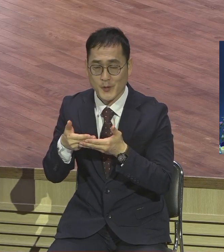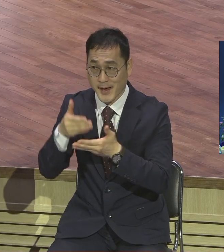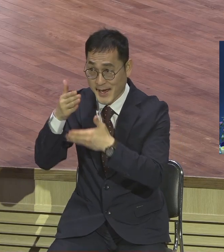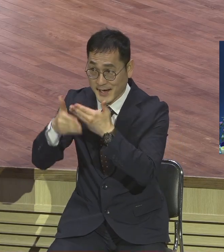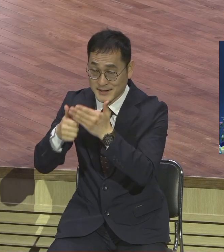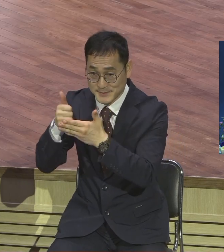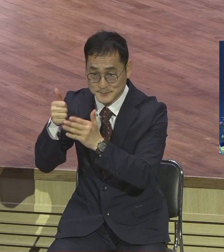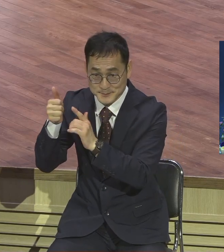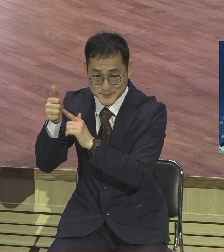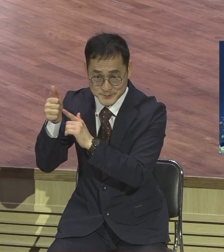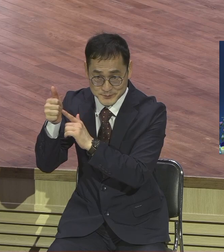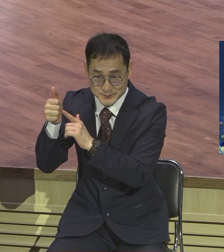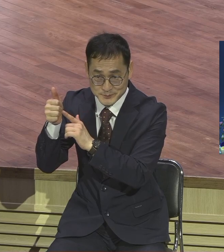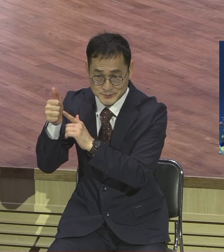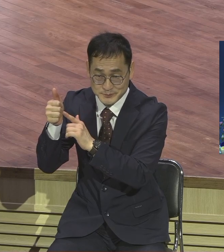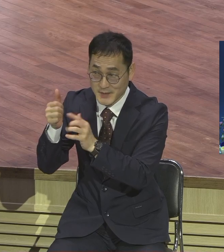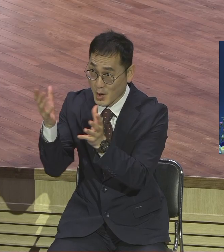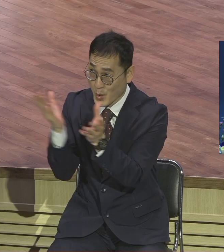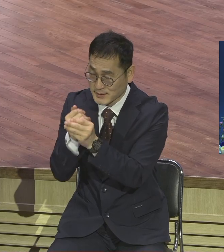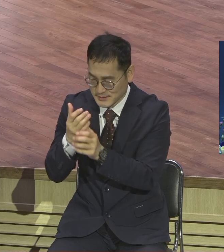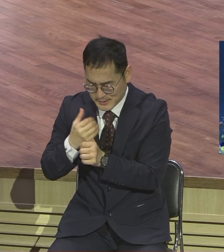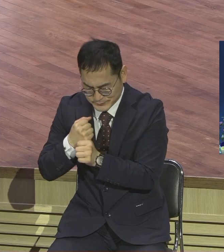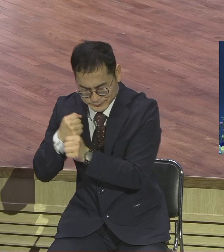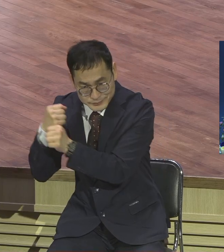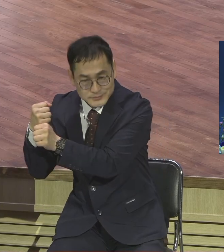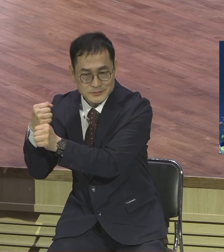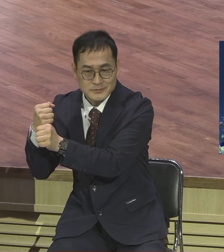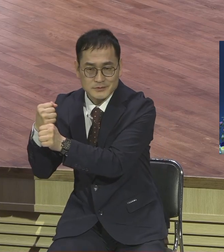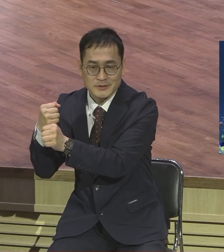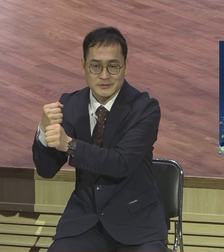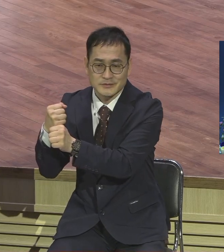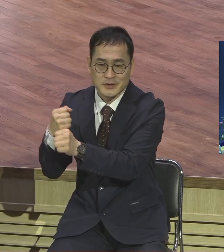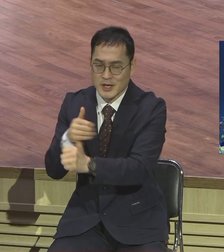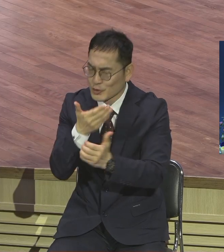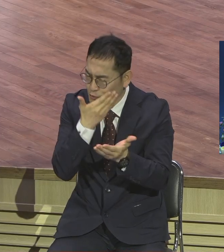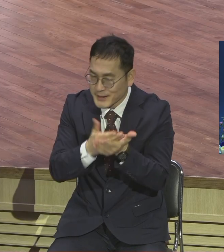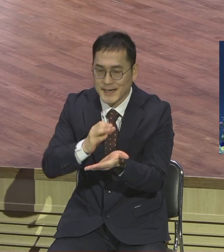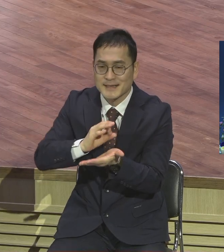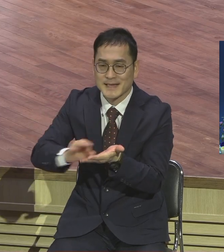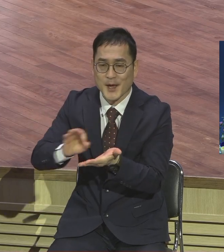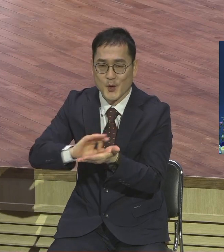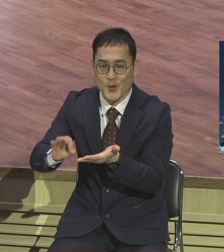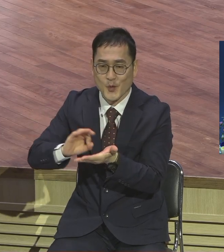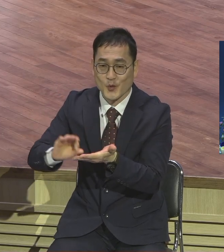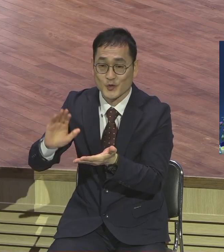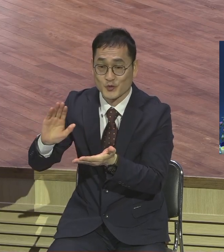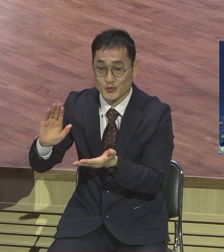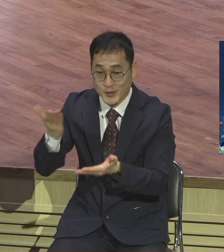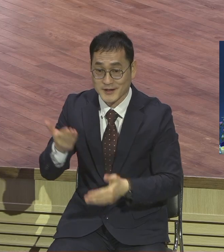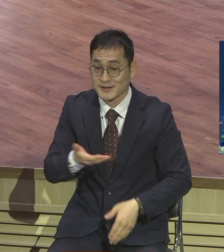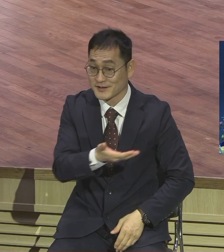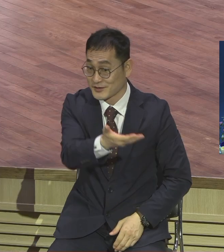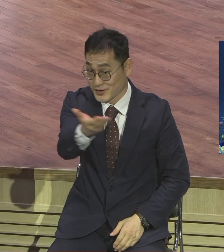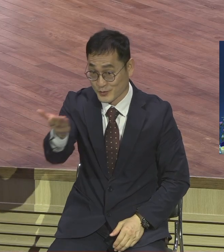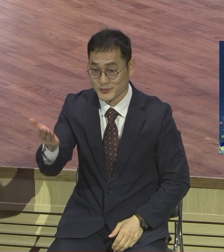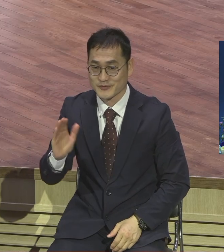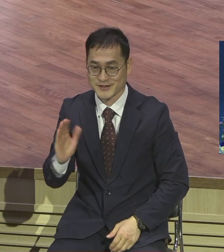완전히 붙들려 비범하게 승인받는 그리스도의 절대 제자들 다 되시기를 주의하며 축복합니다